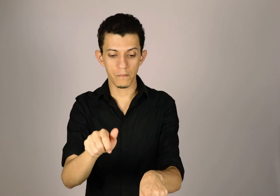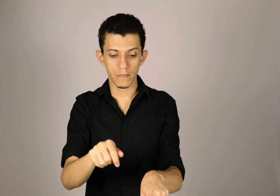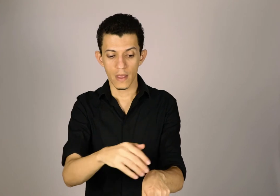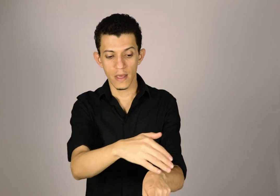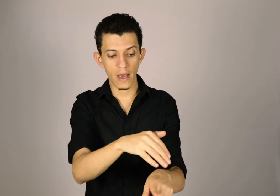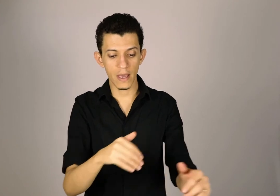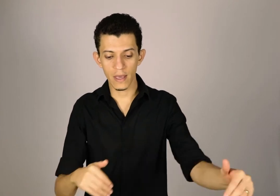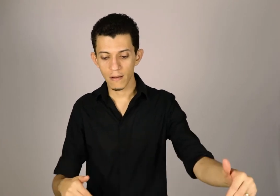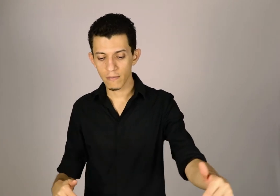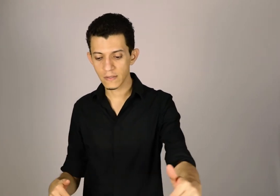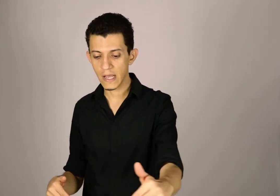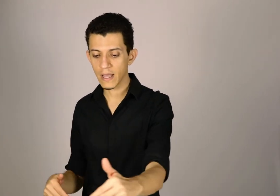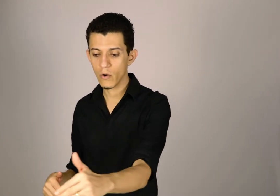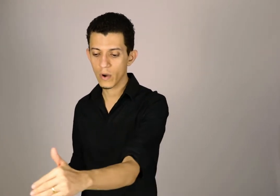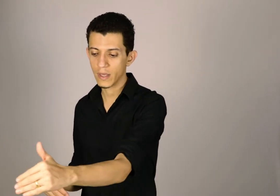E aí, segue a rua aqui.